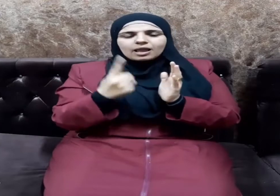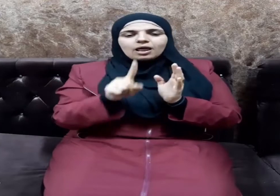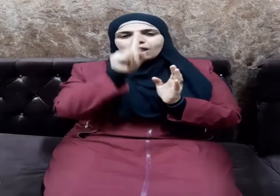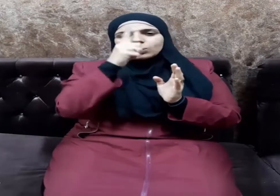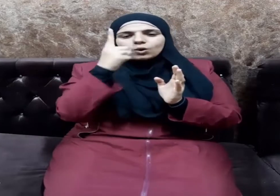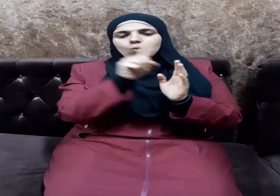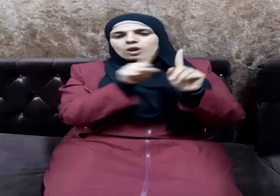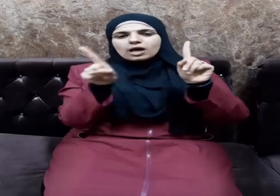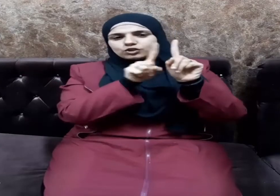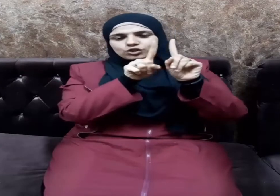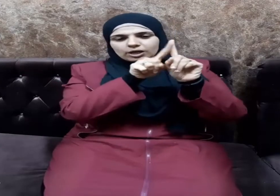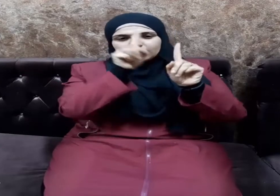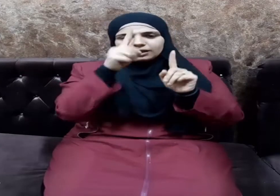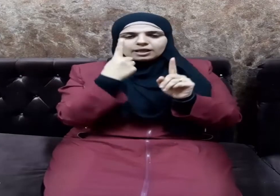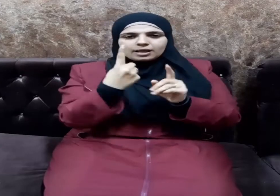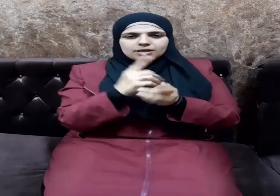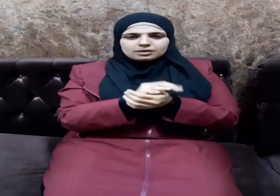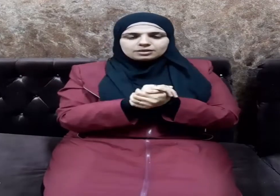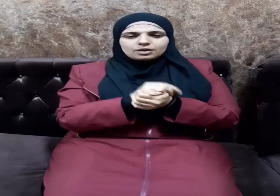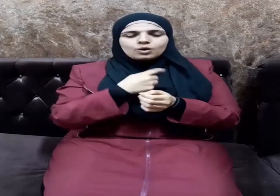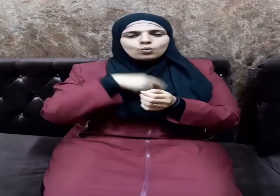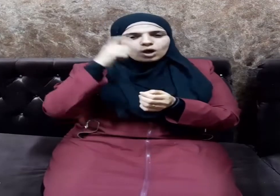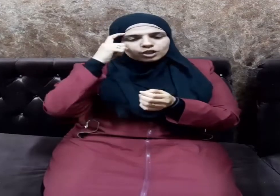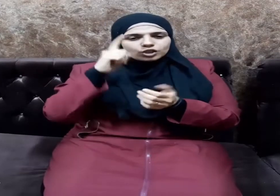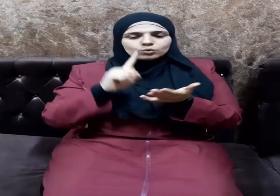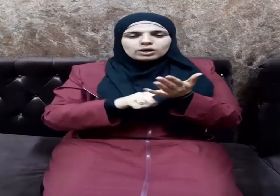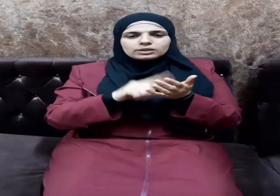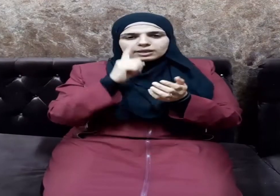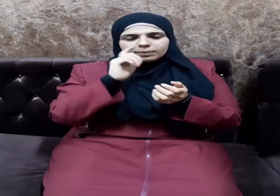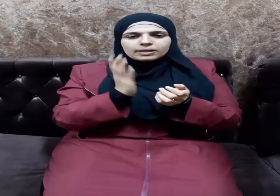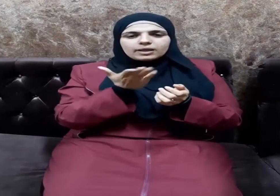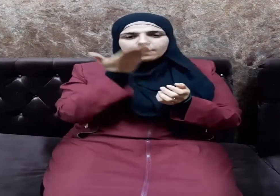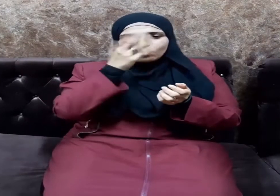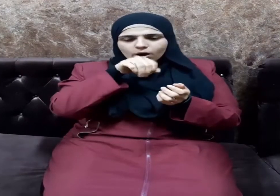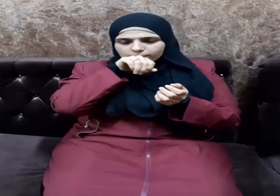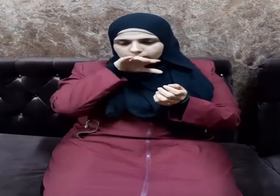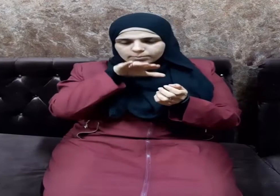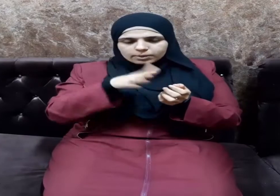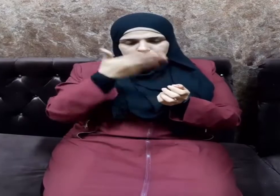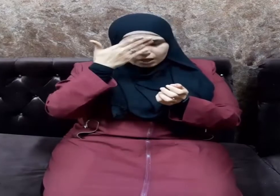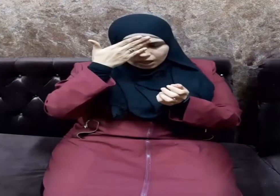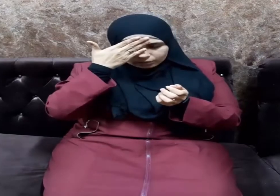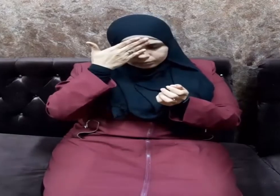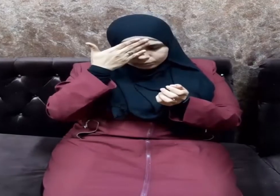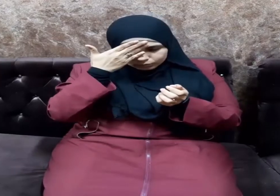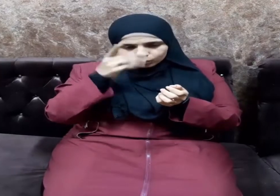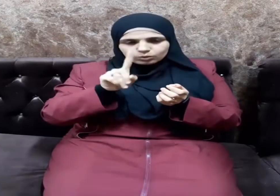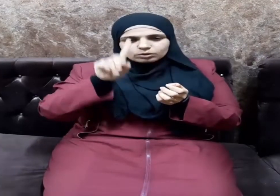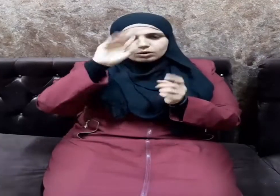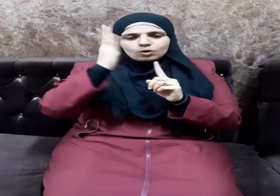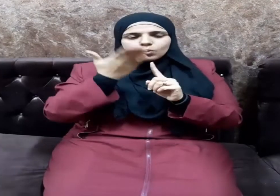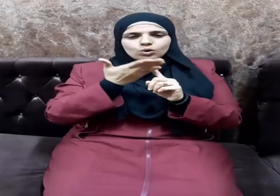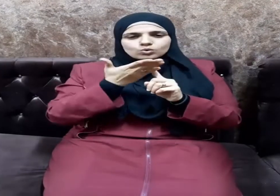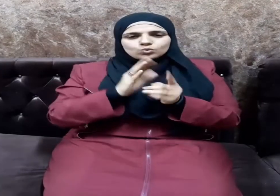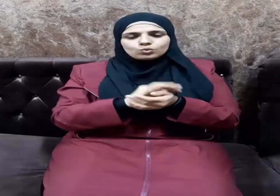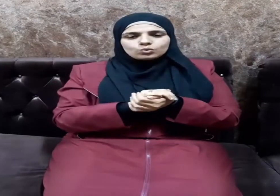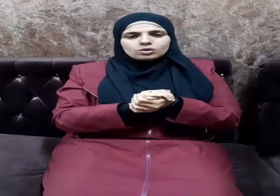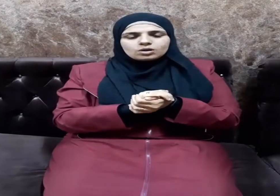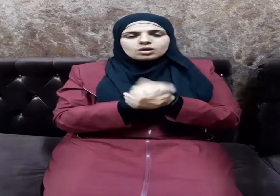الله وحده لا شريك له وأشهد أن سيدنا ونبينا محمدا عبده ورسوله